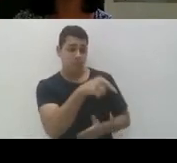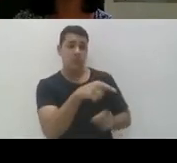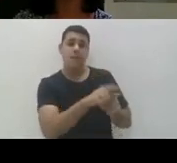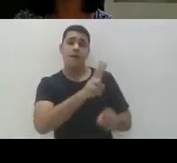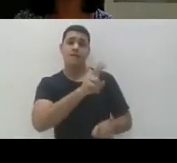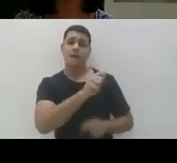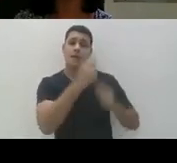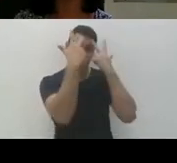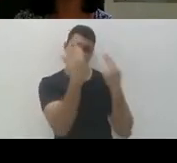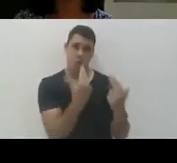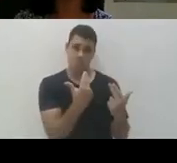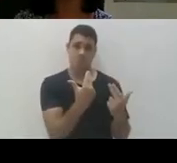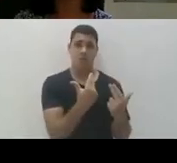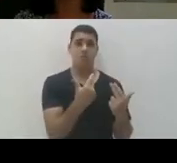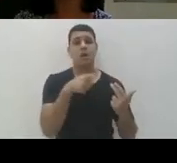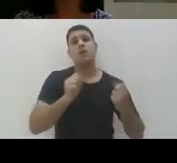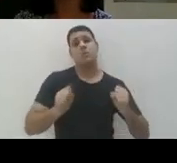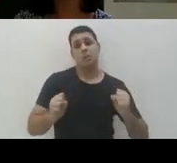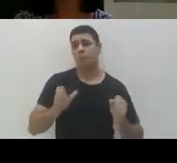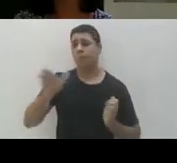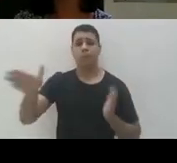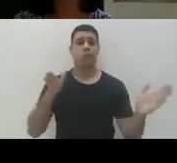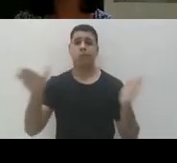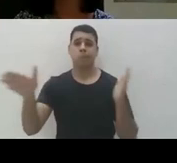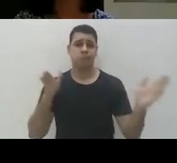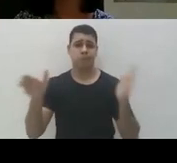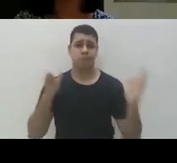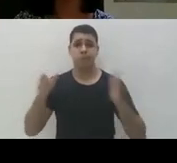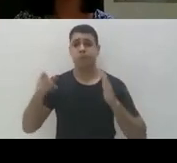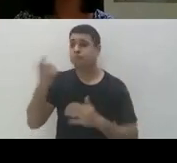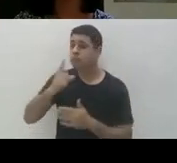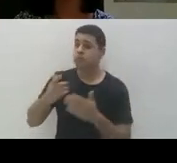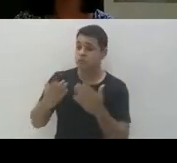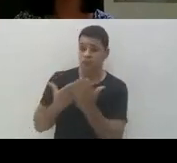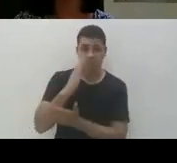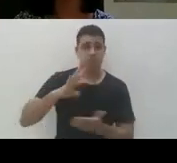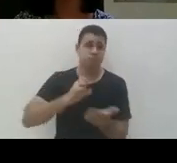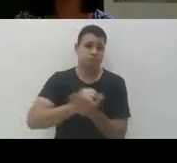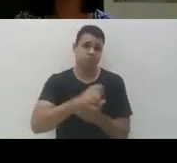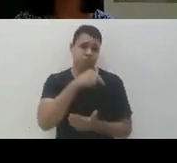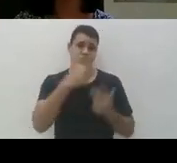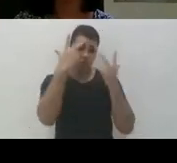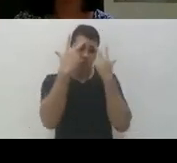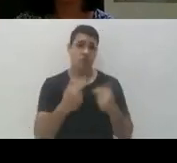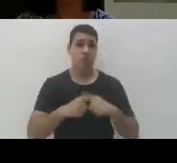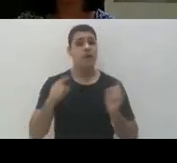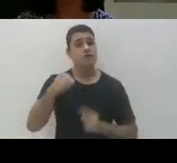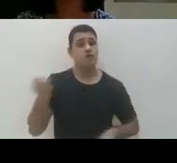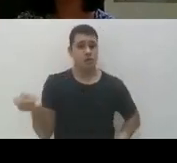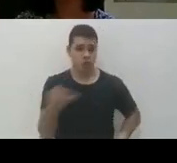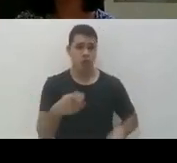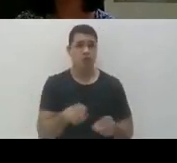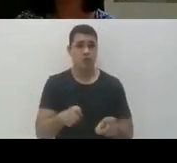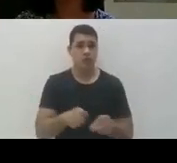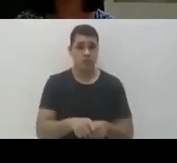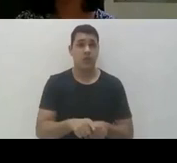constam lá como não cotistas, mas elas se inscreveram e passaram pela ampla. Mas isso é muito novo também. A